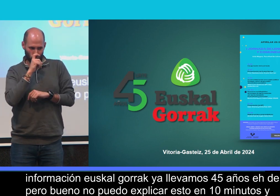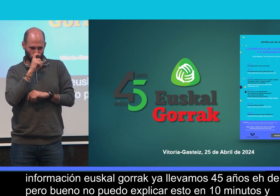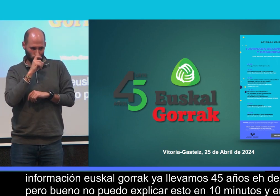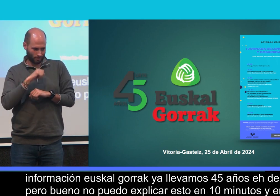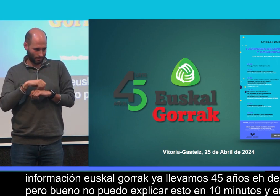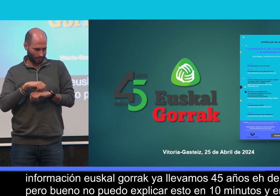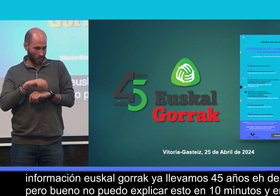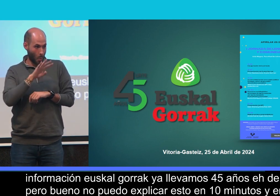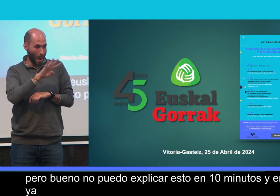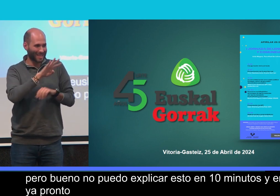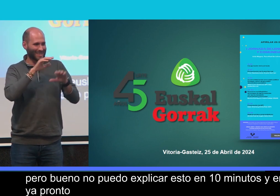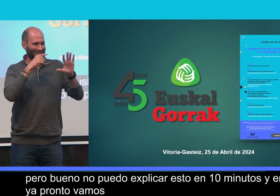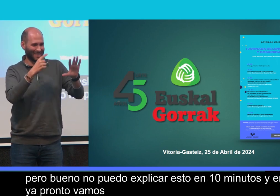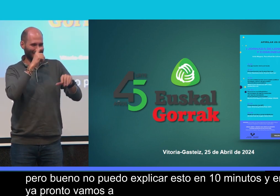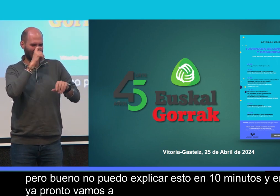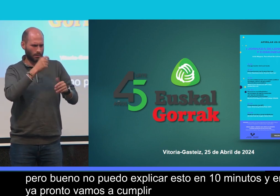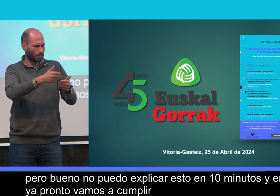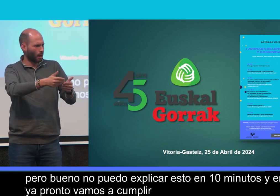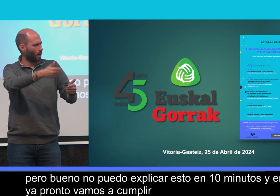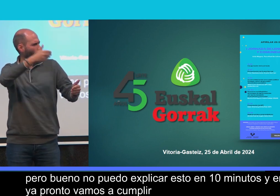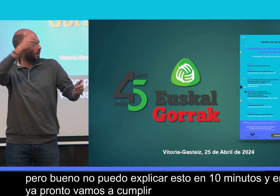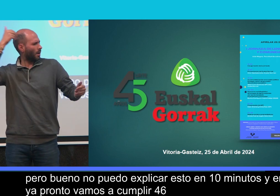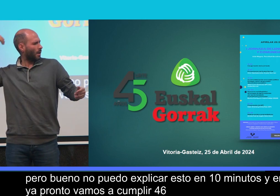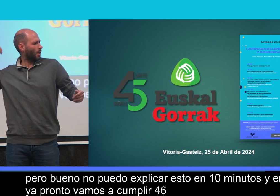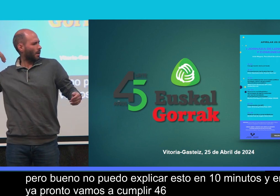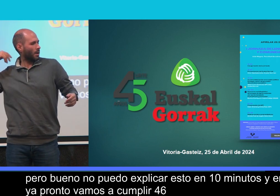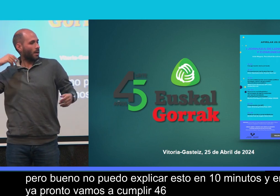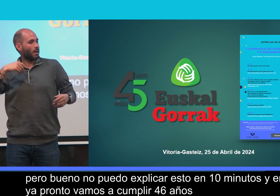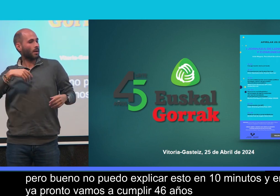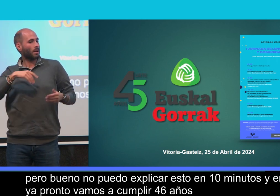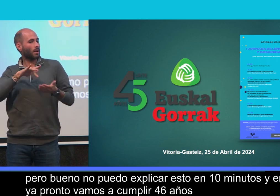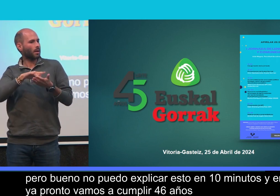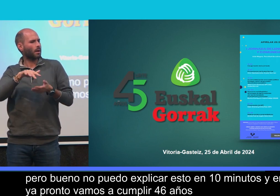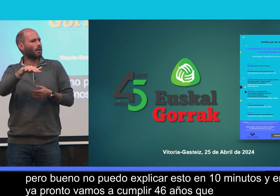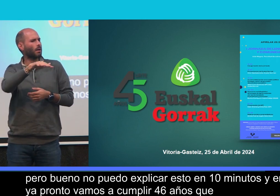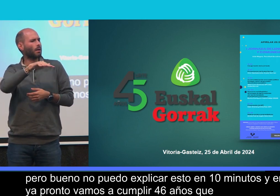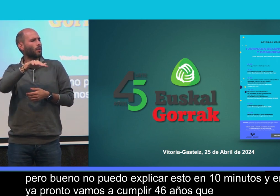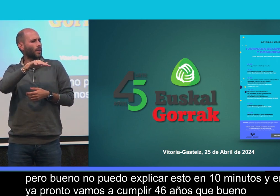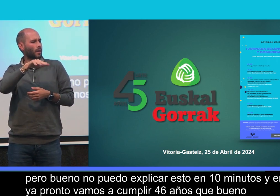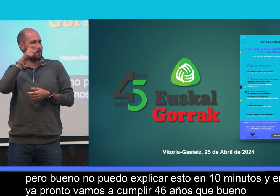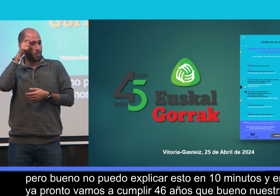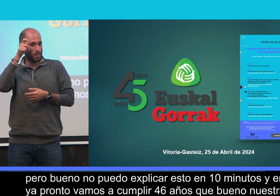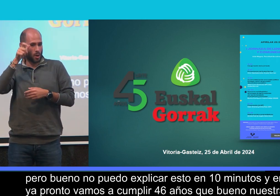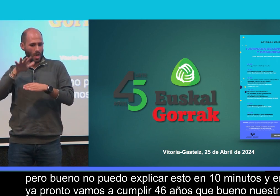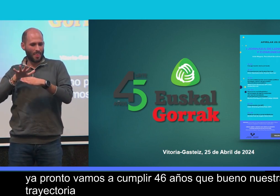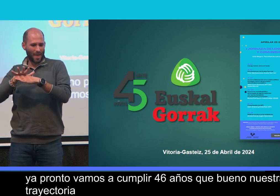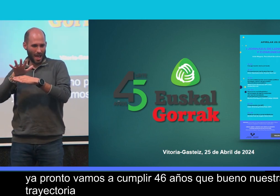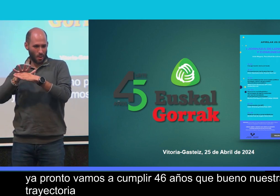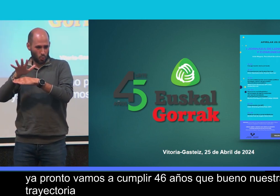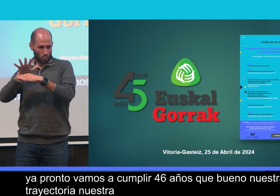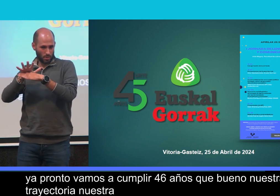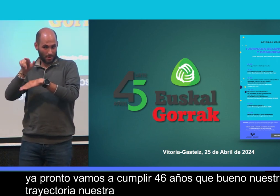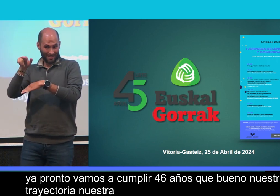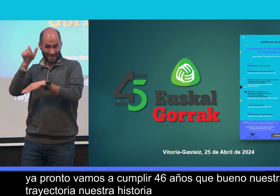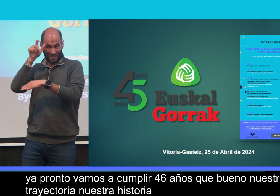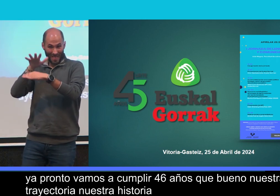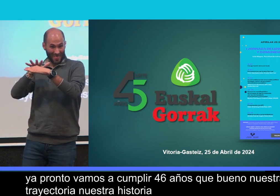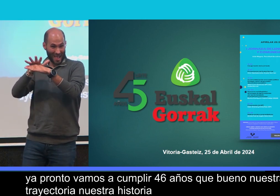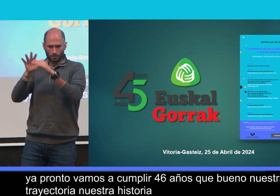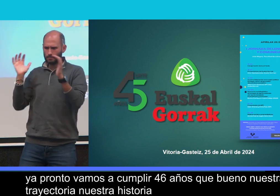ya pronto vamos a cumplir 46 años que, bueno, nuestra trayectoria, nuestra historia, empezamos en